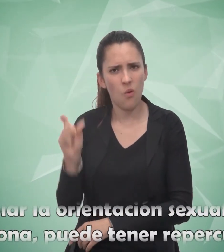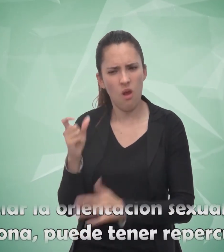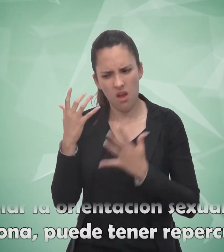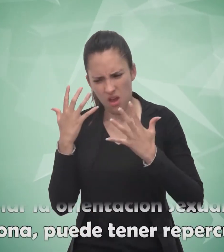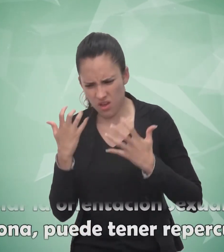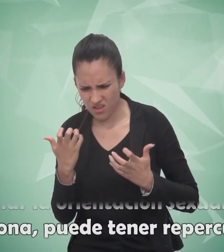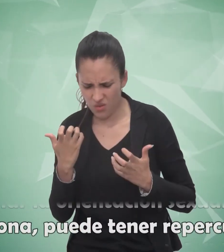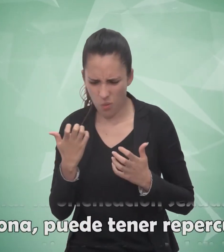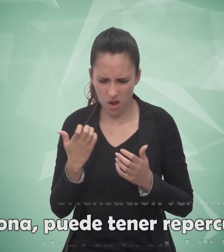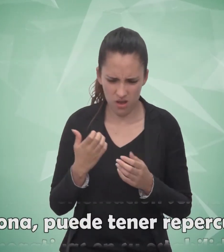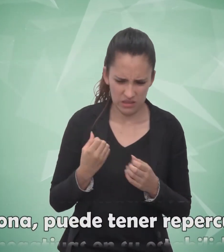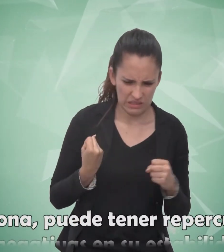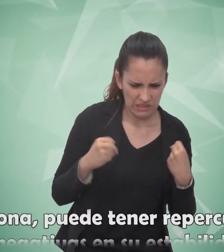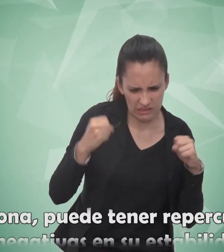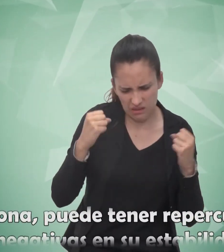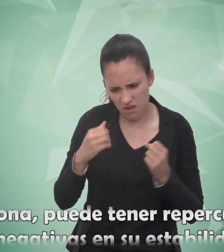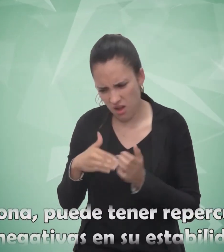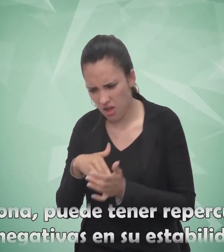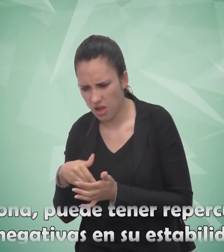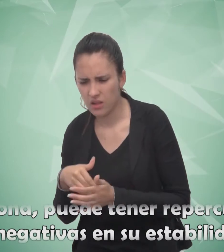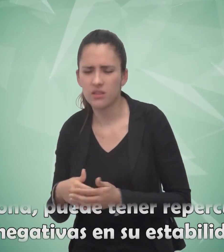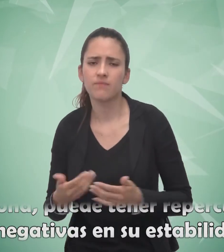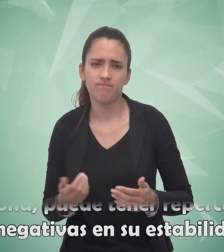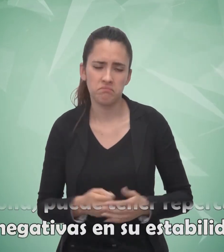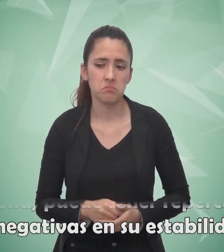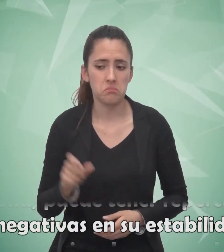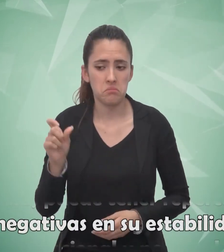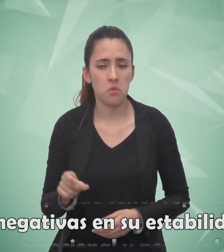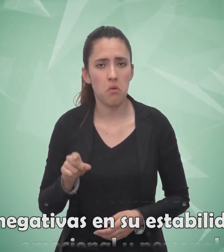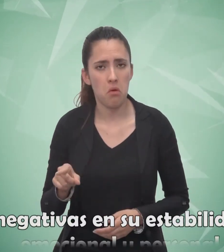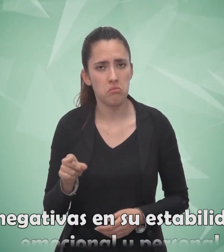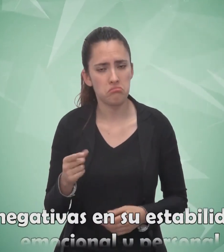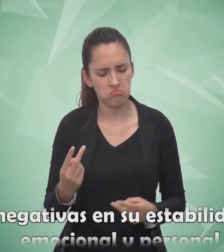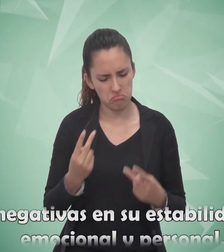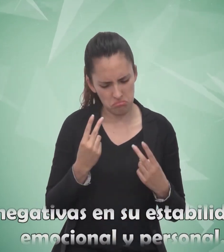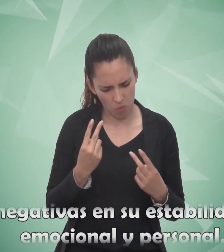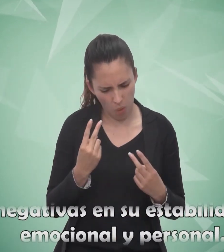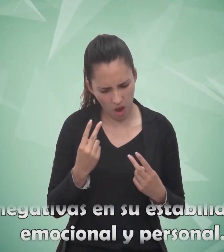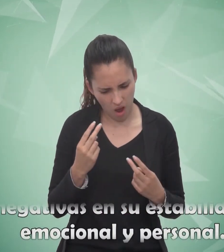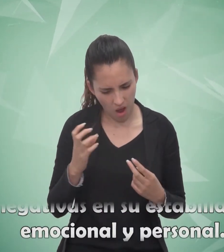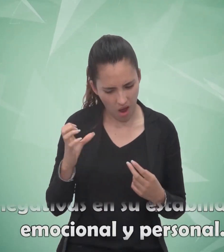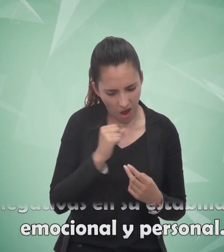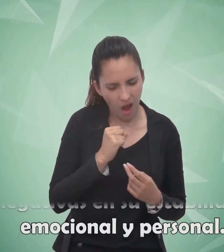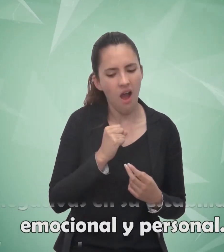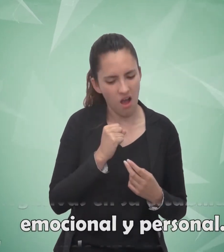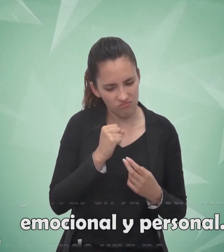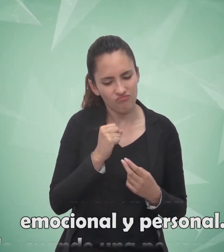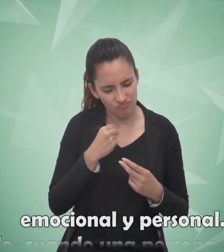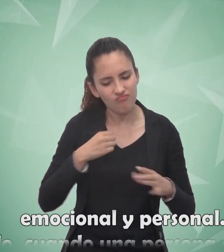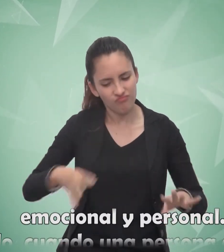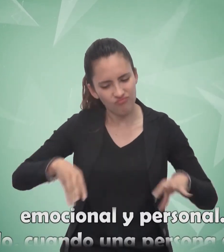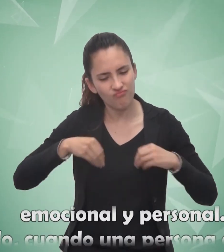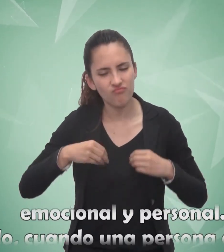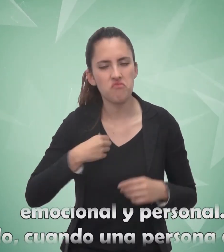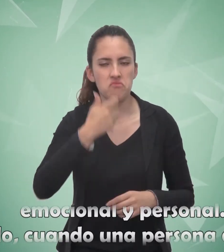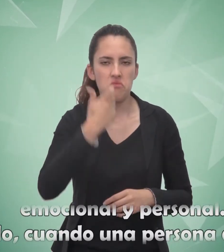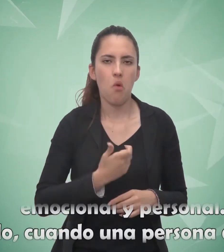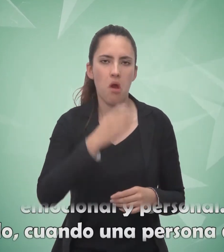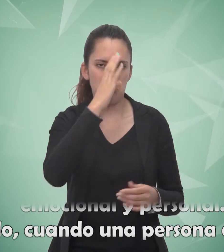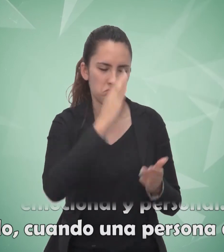persona puede tener repercusiones negativas en su estabilidad emocional y personal. Por ello, cuando una persona descubre